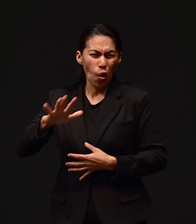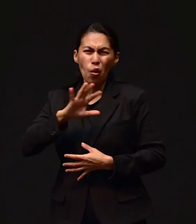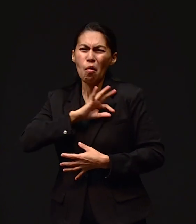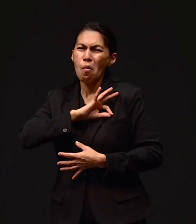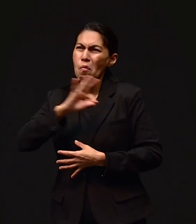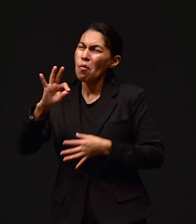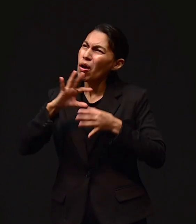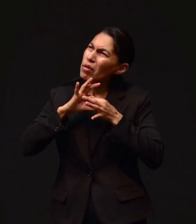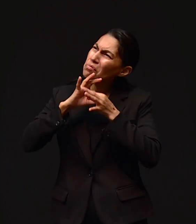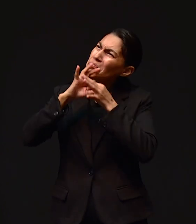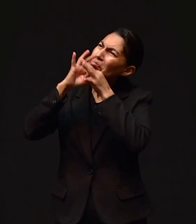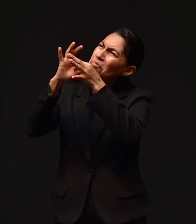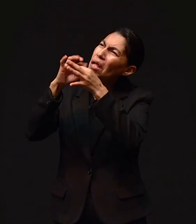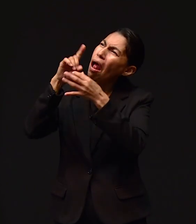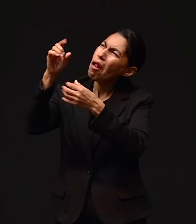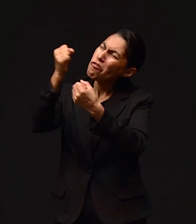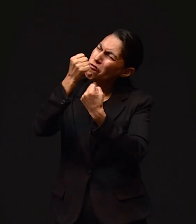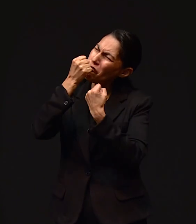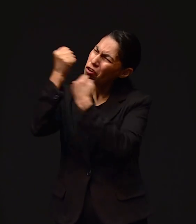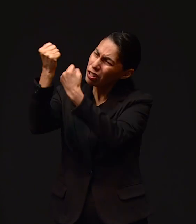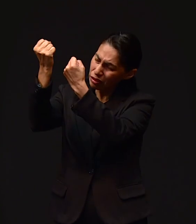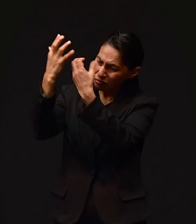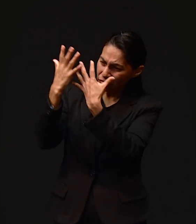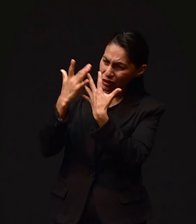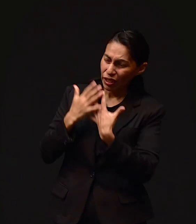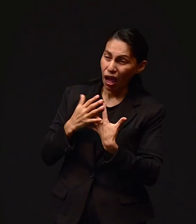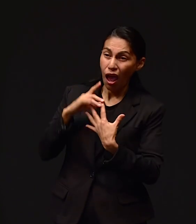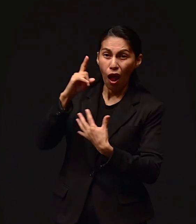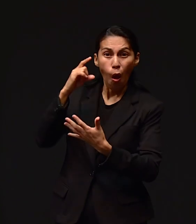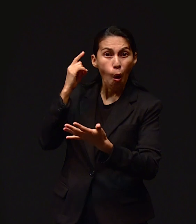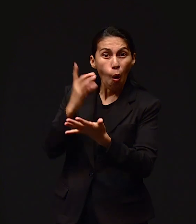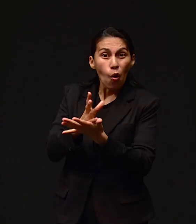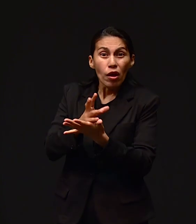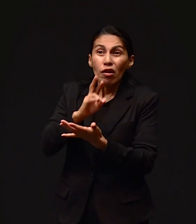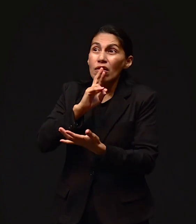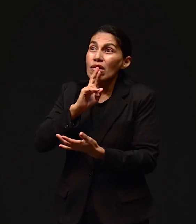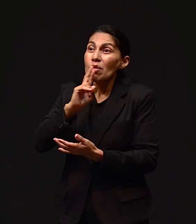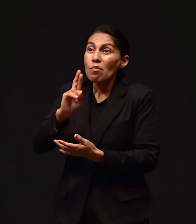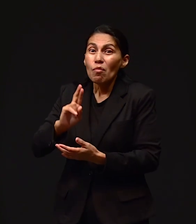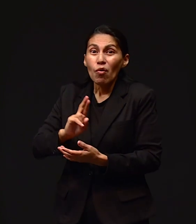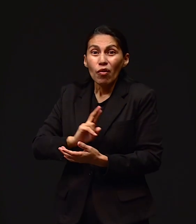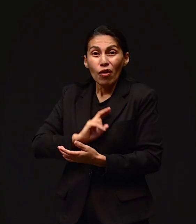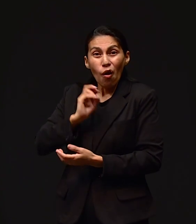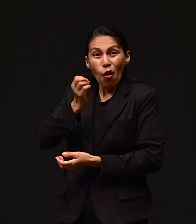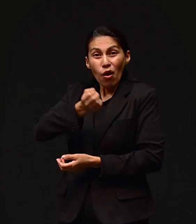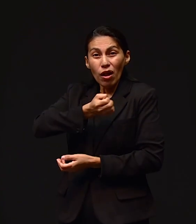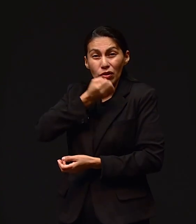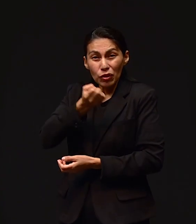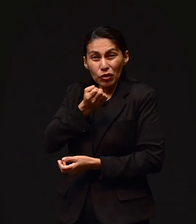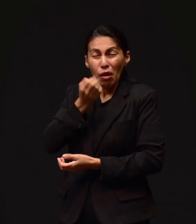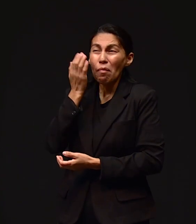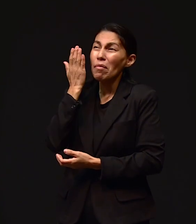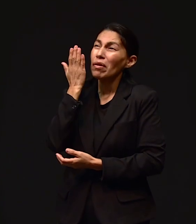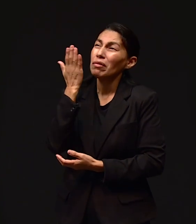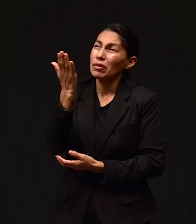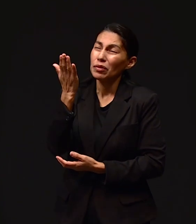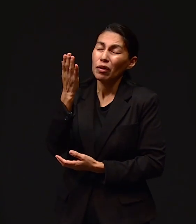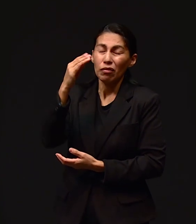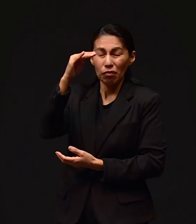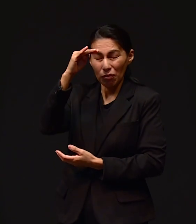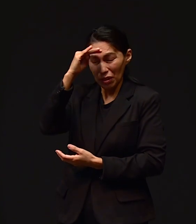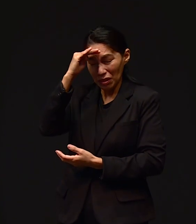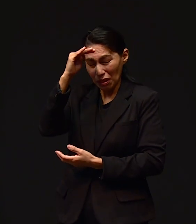Cuando nos sentimos solos Y Él es el único Que tiene poder Para contestar Nuestras oraciones O nuestras